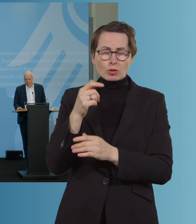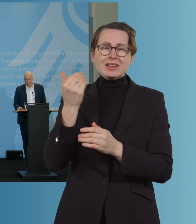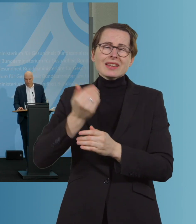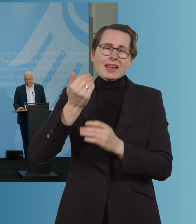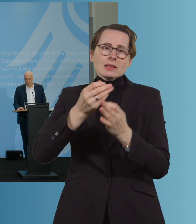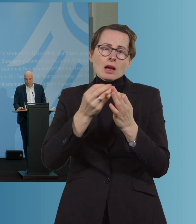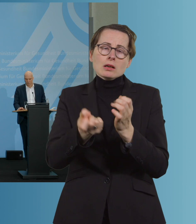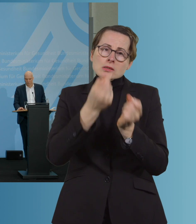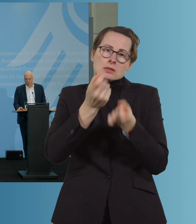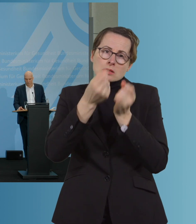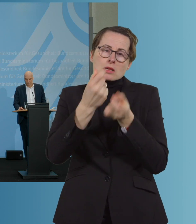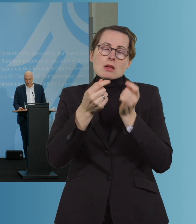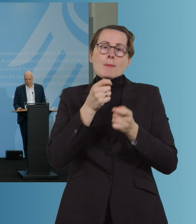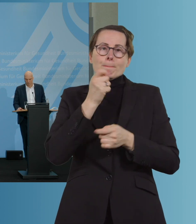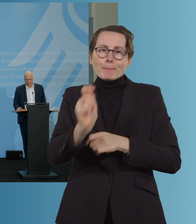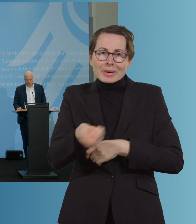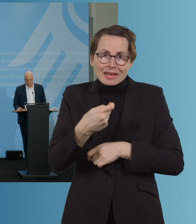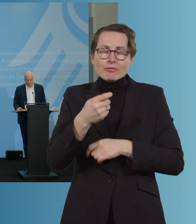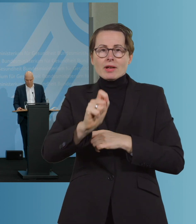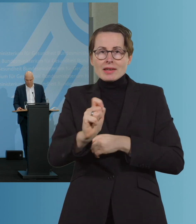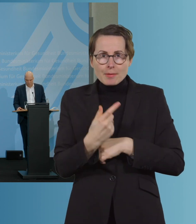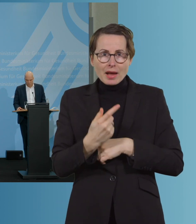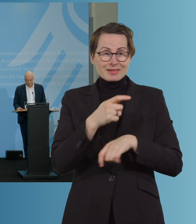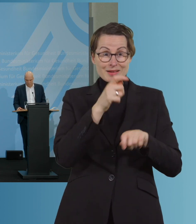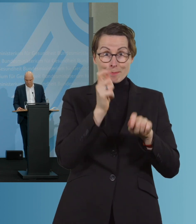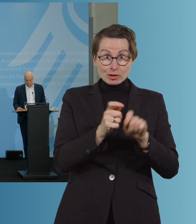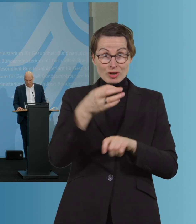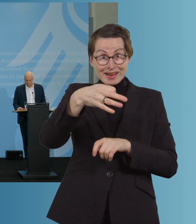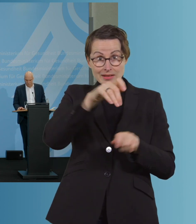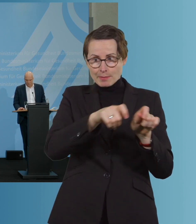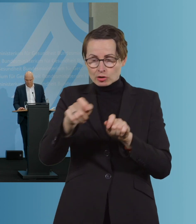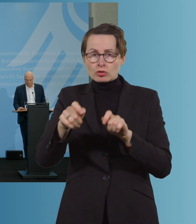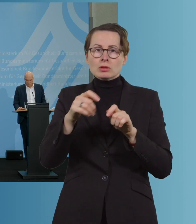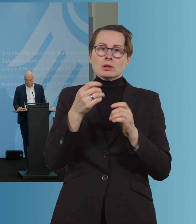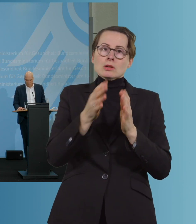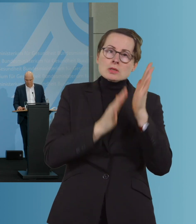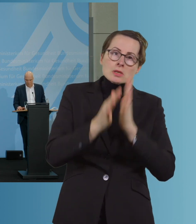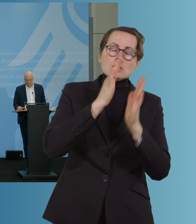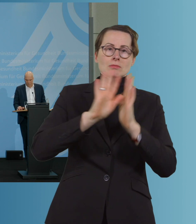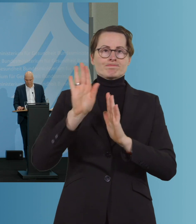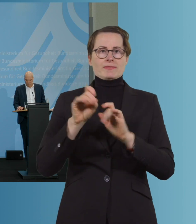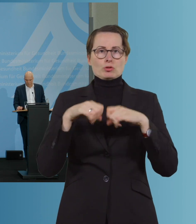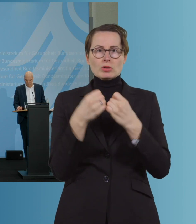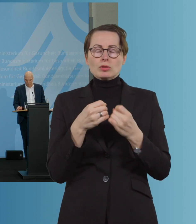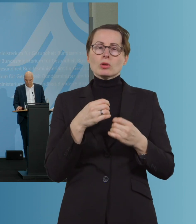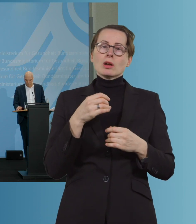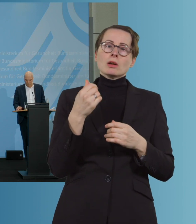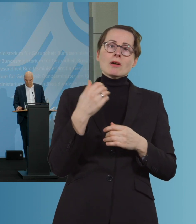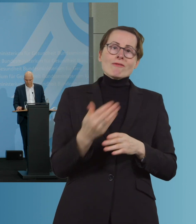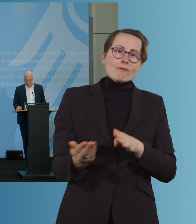wo mir Menschen mit Vorerkrankungen in einer bestimmten Berufssituation ihre Situation schildern und wo ich intuitiv sagen wollen